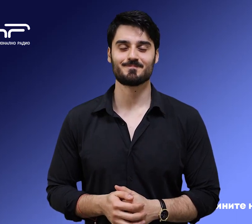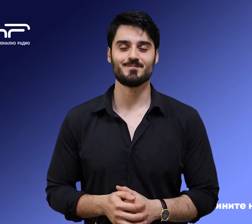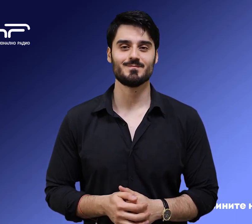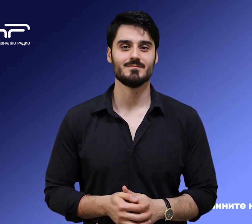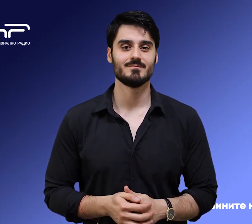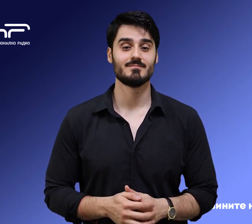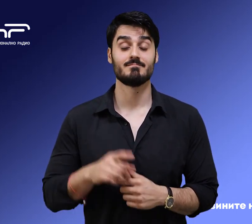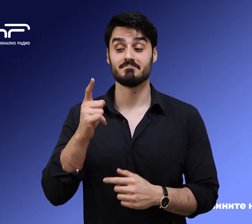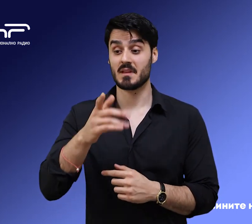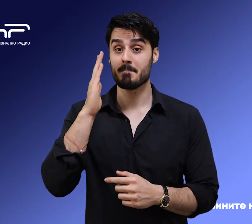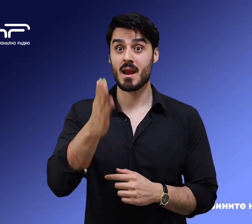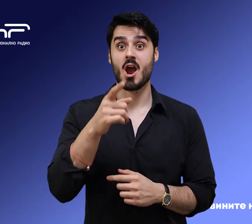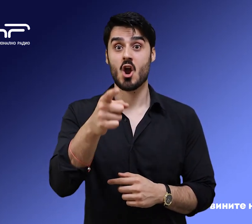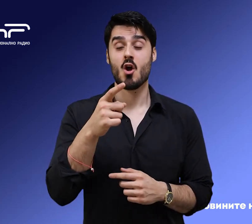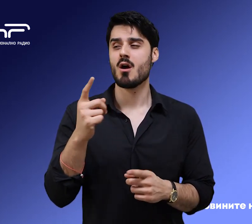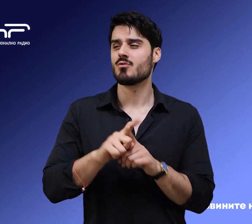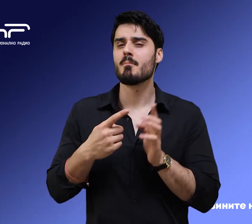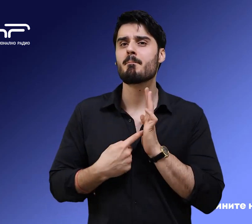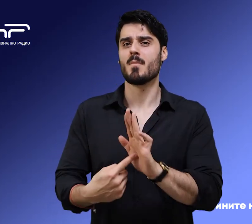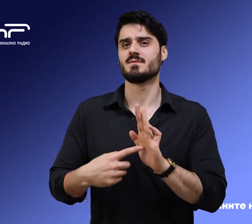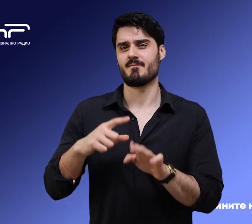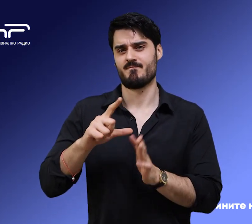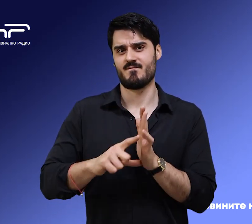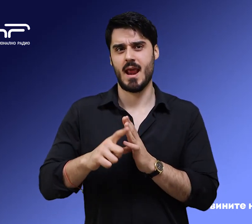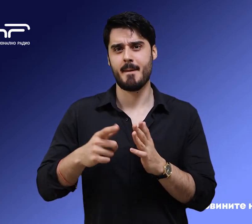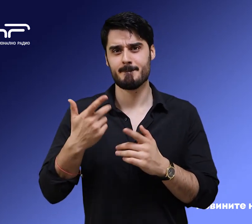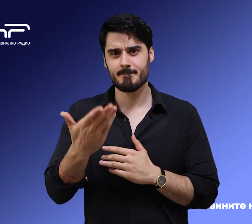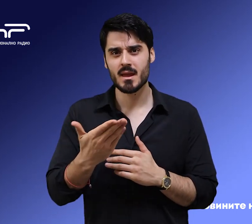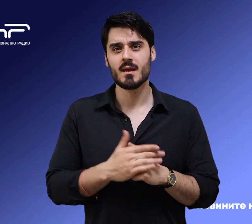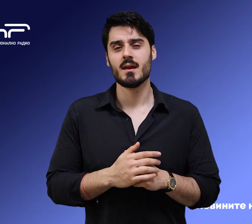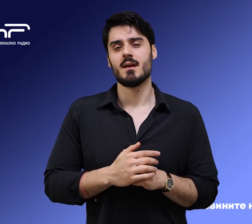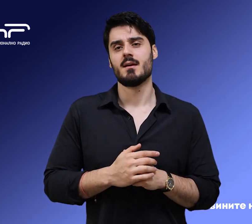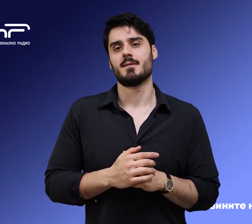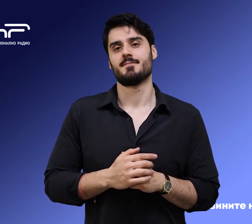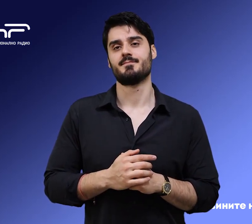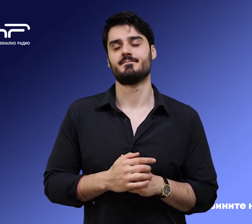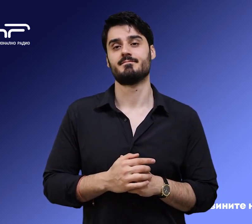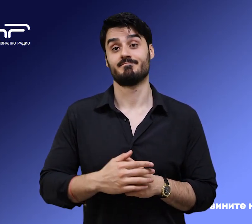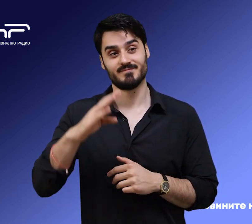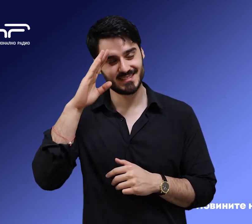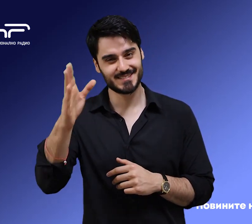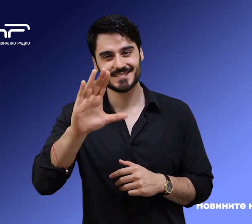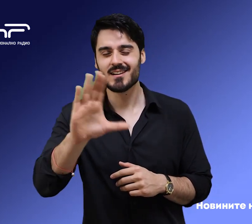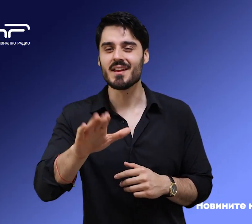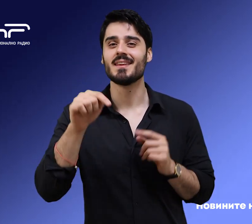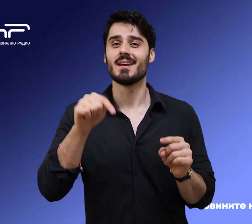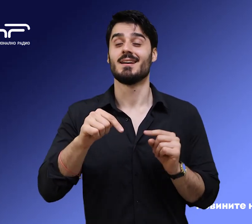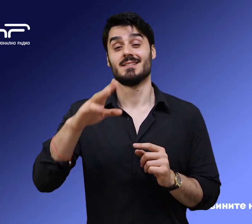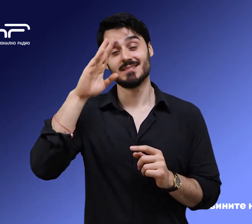Пряко от Националния институт по метеорология и хидрология включваме дежурния синоптик Мартин Славчев. Здравейте! Здравейте!